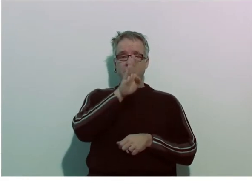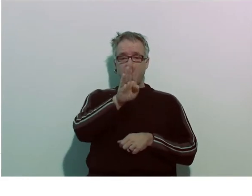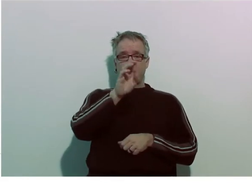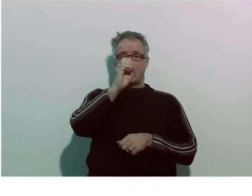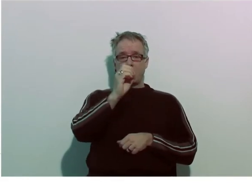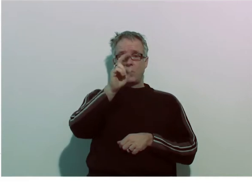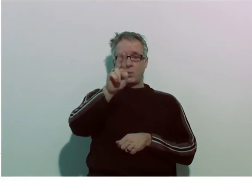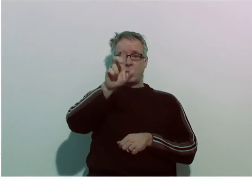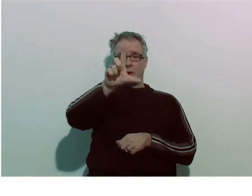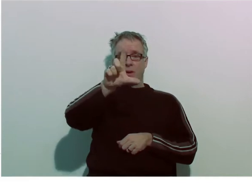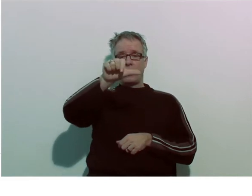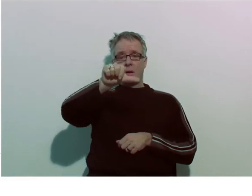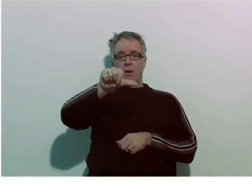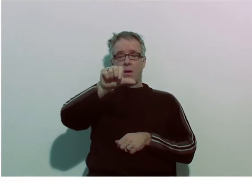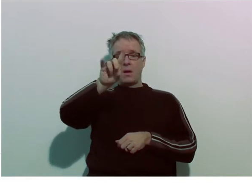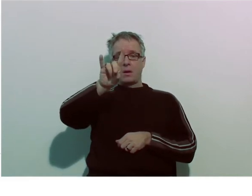Myriam Boulaya.